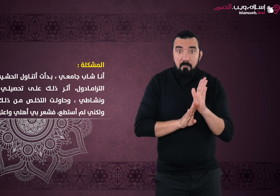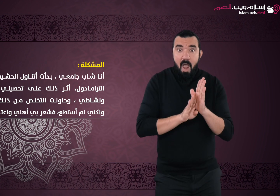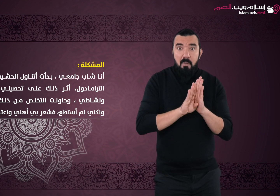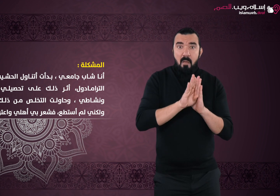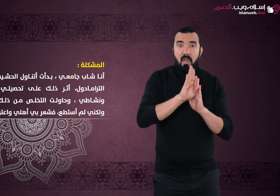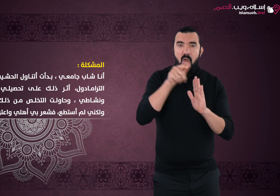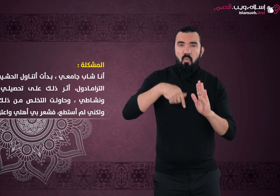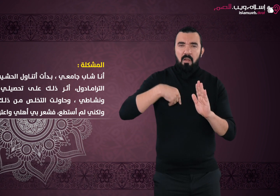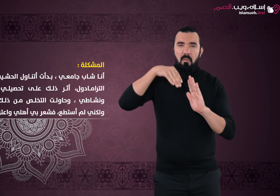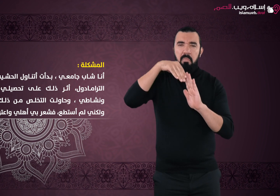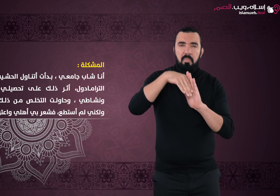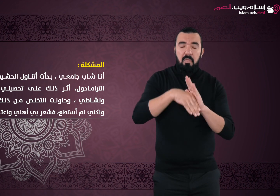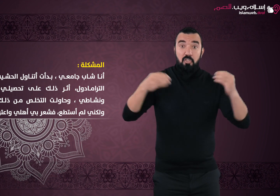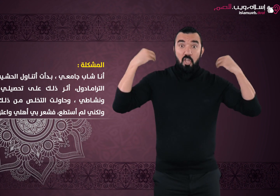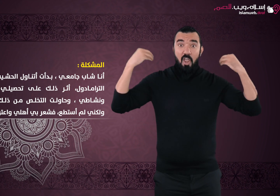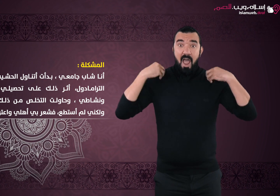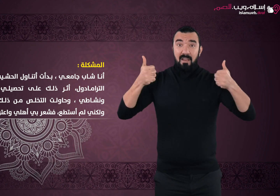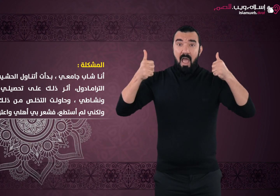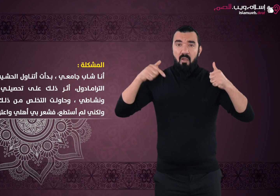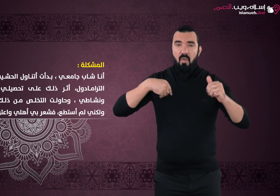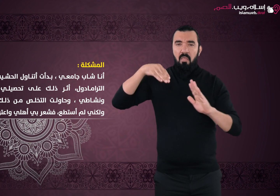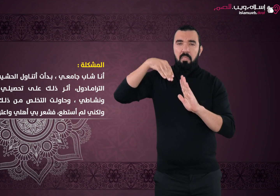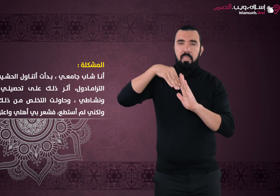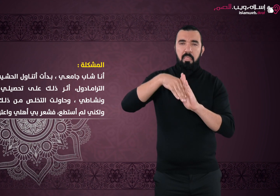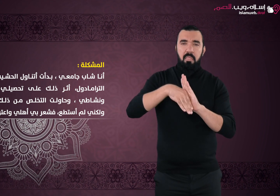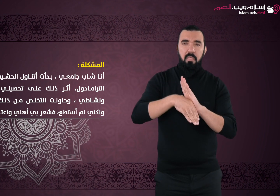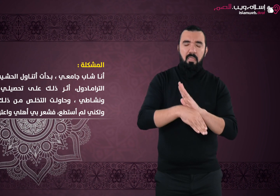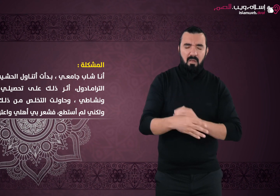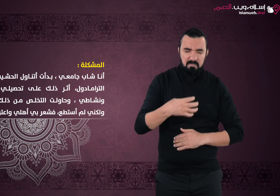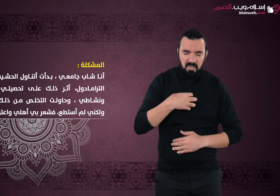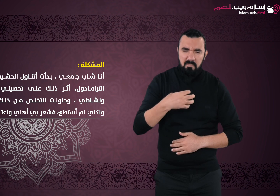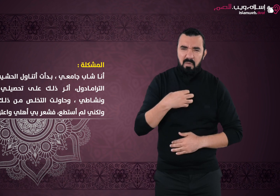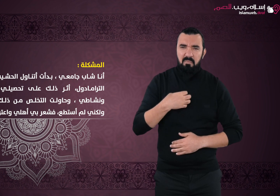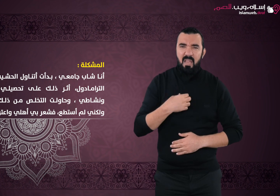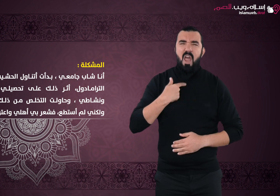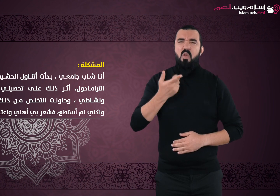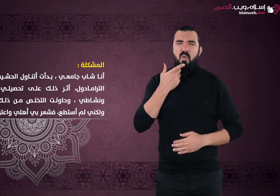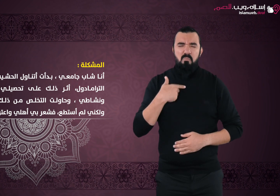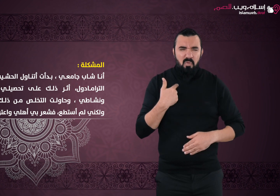ونشاطي وحاولت التخلص من ذلك بمفردي